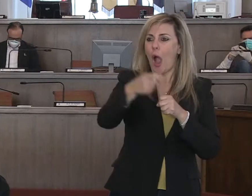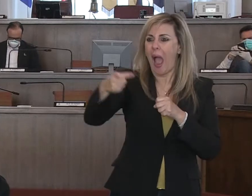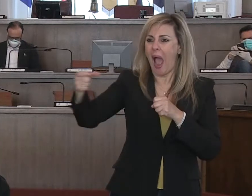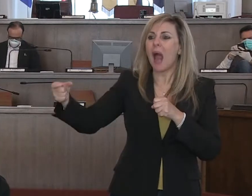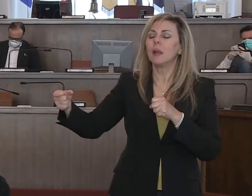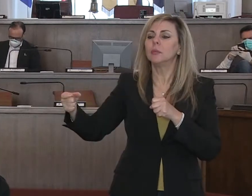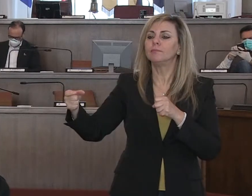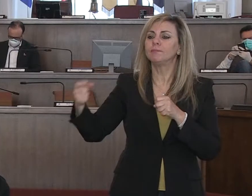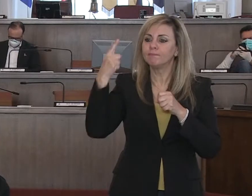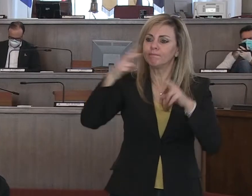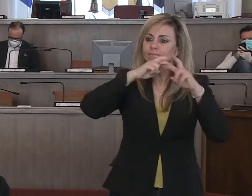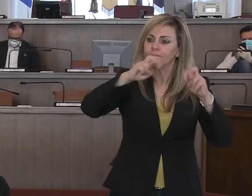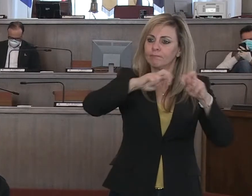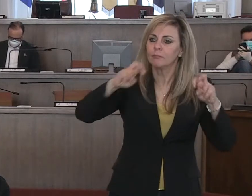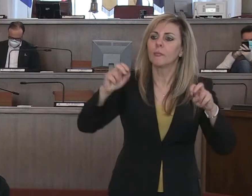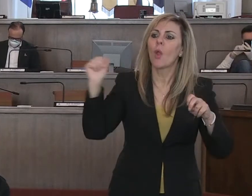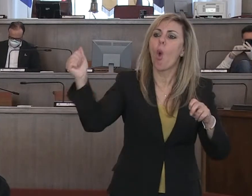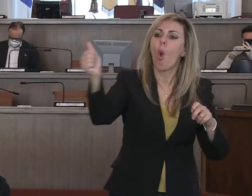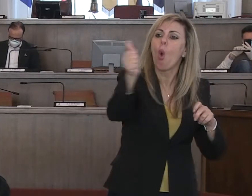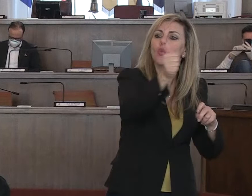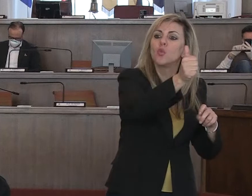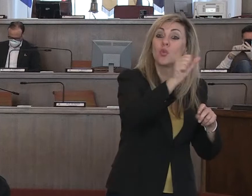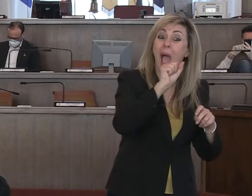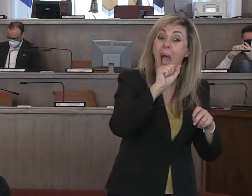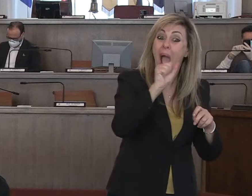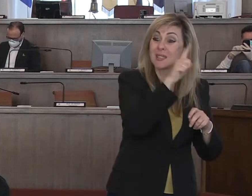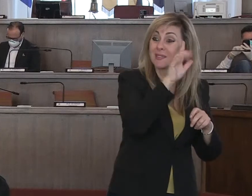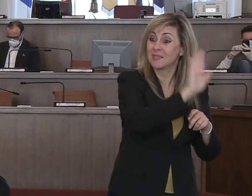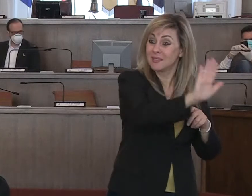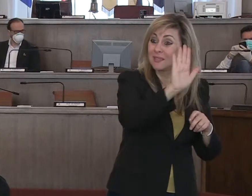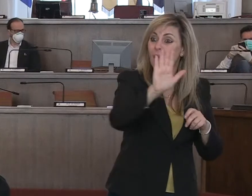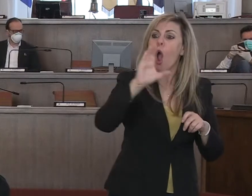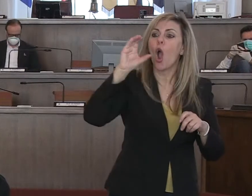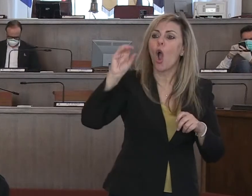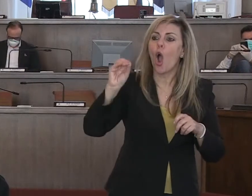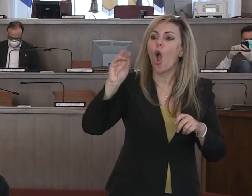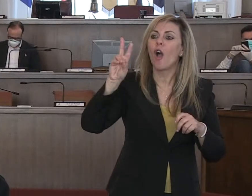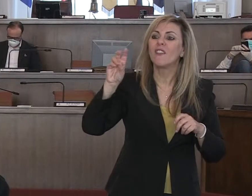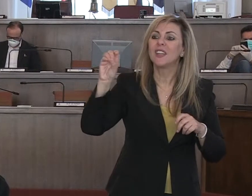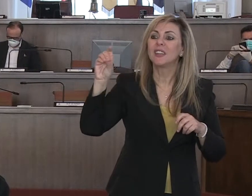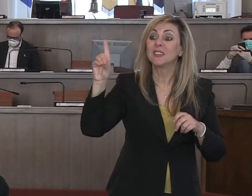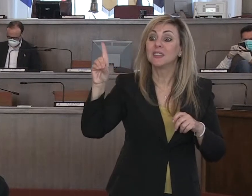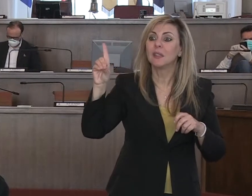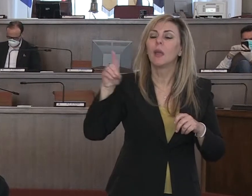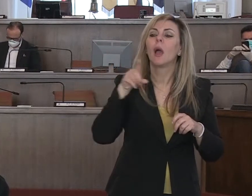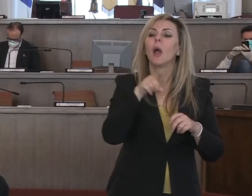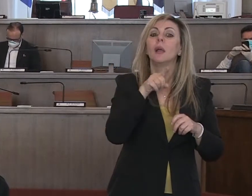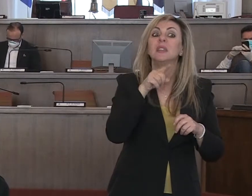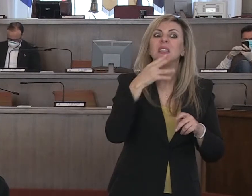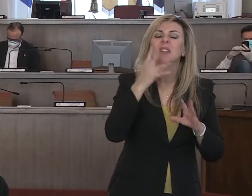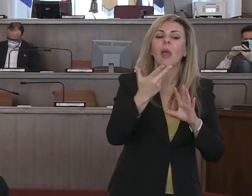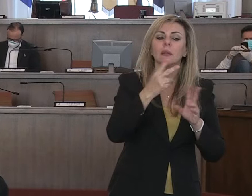individuato ognuno per propria appartenenza un Covid. Covid significa poter